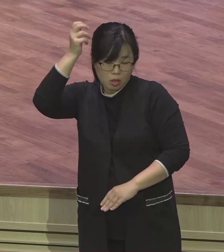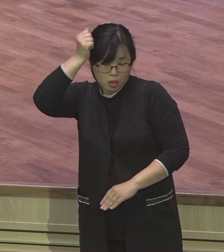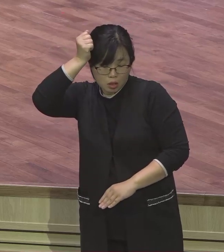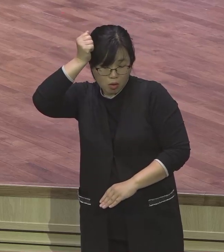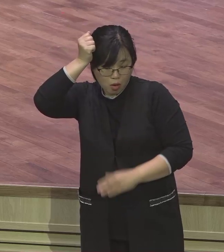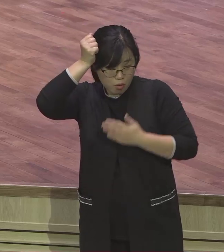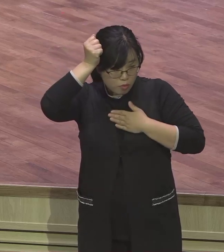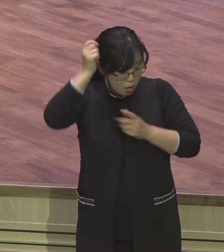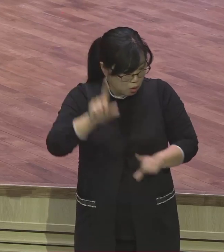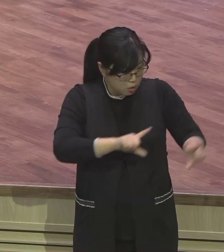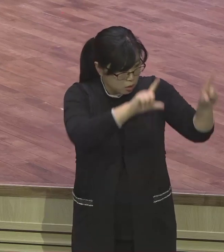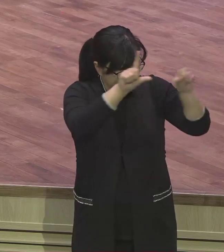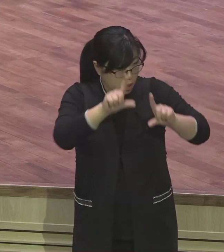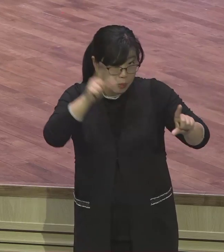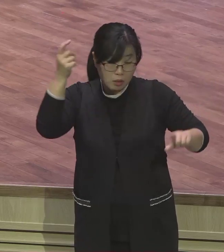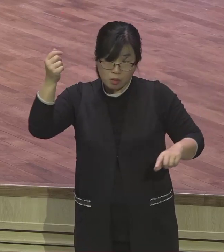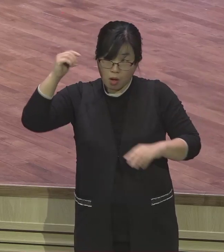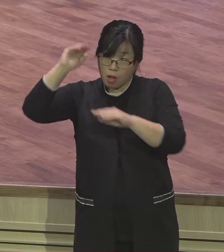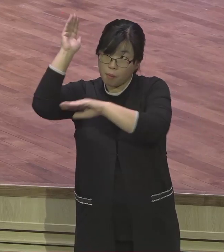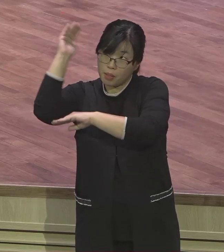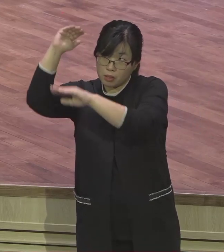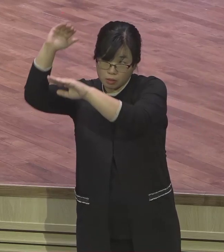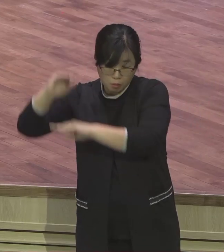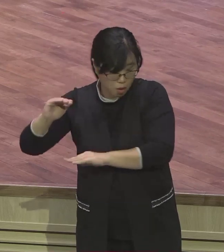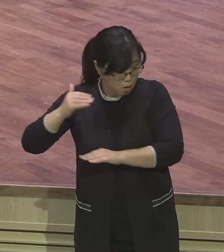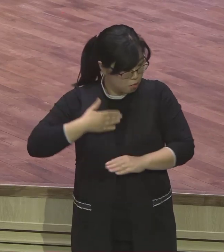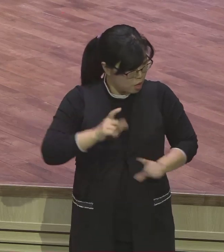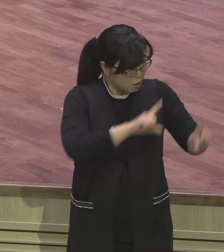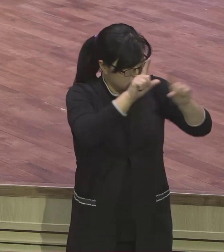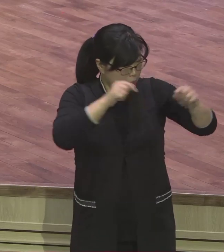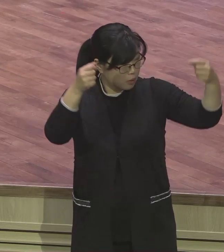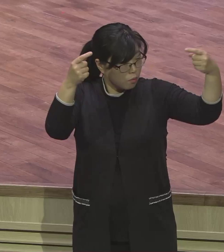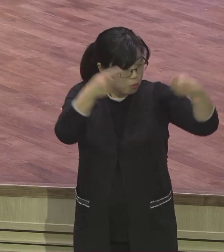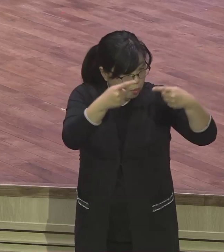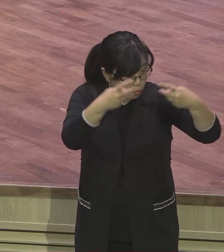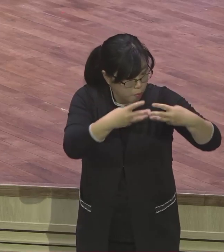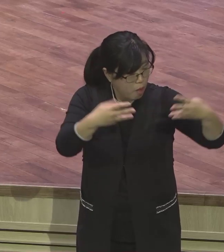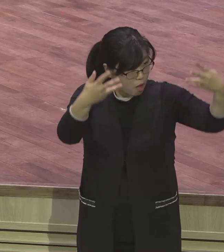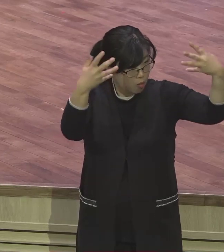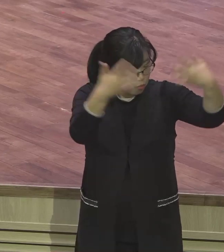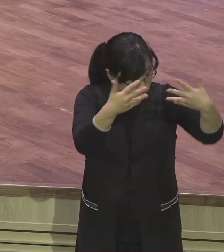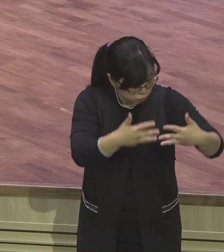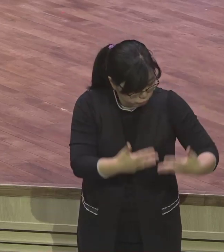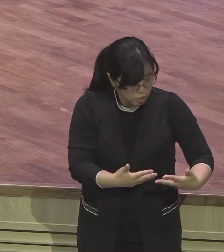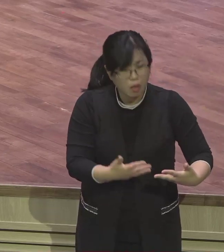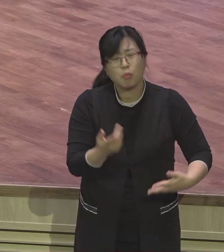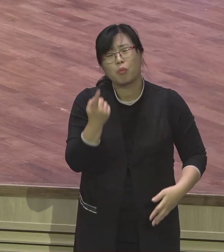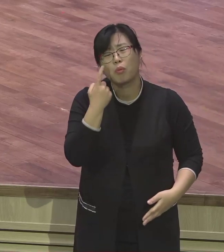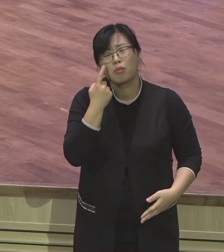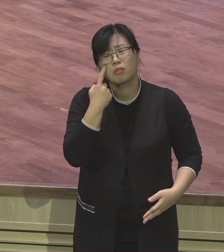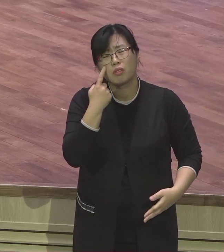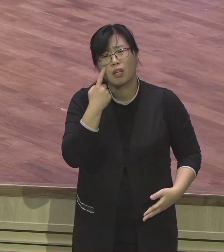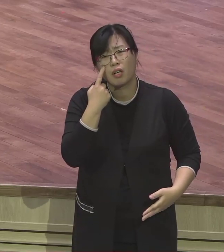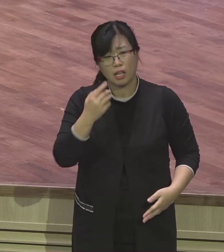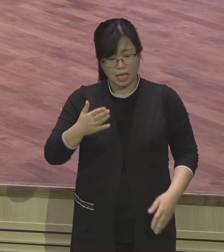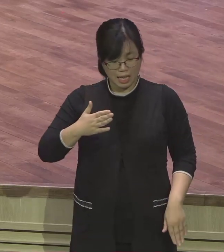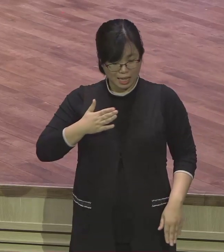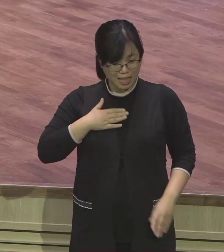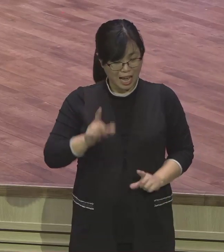하나님의 살아계심을 어떻게 해요. 온천하에 선포하는 겁니다. 내가 살고 있는 내 가족부터 내 친척들 내 직장